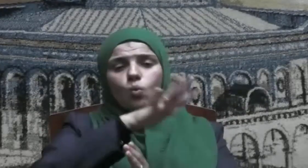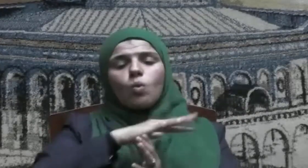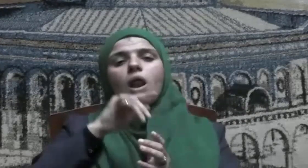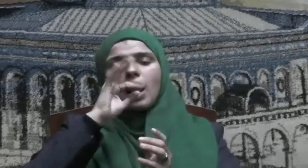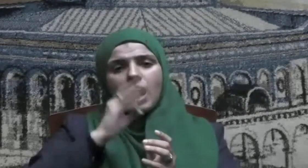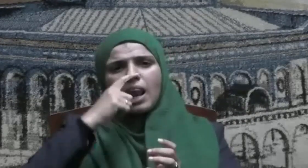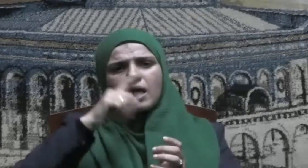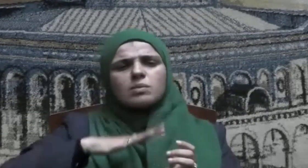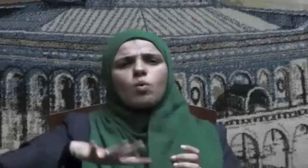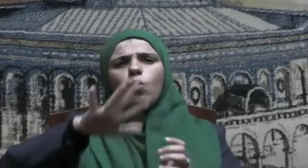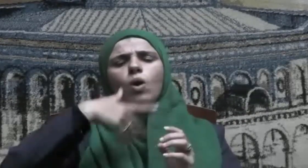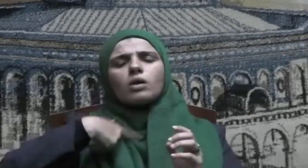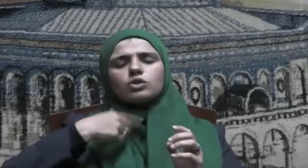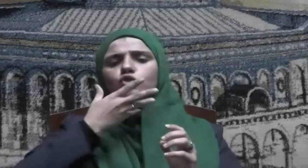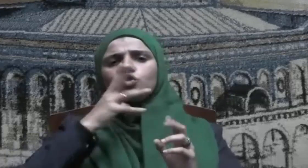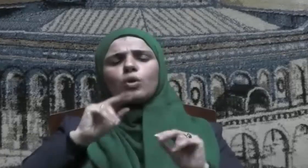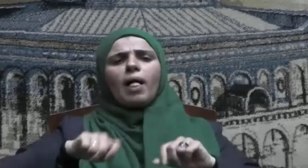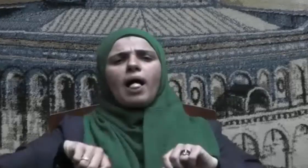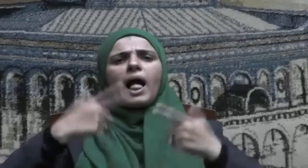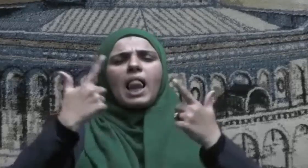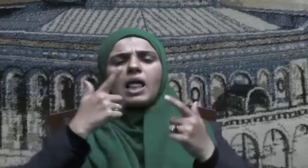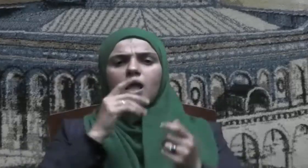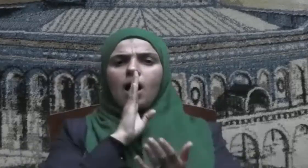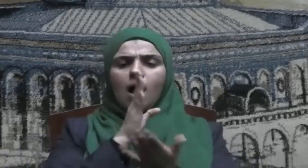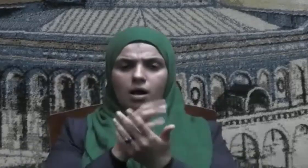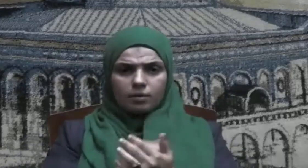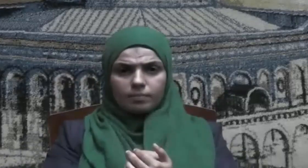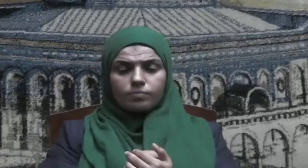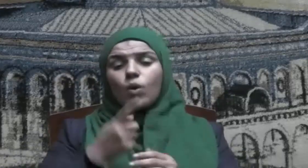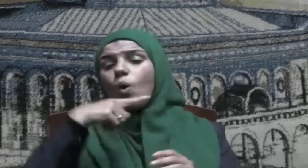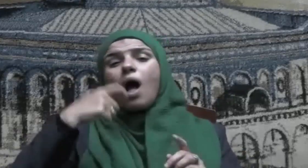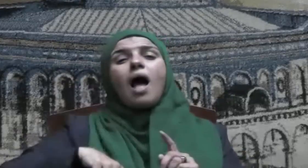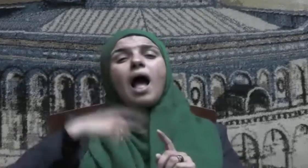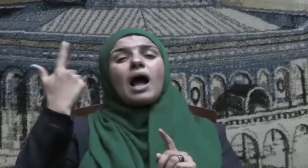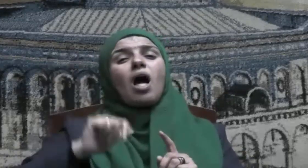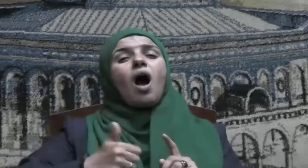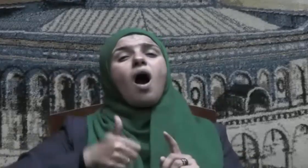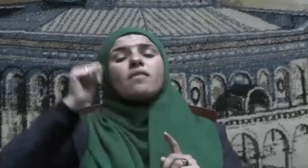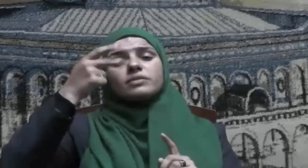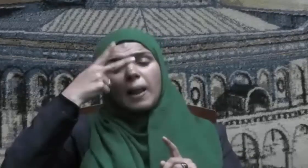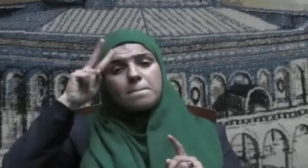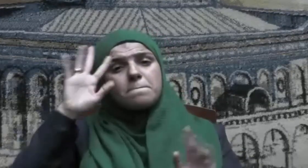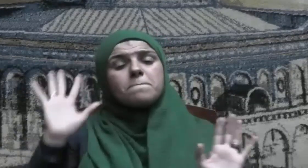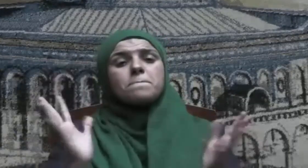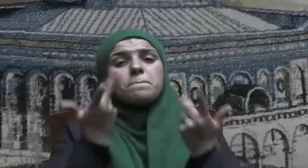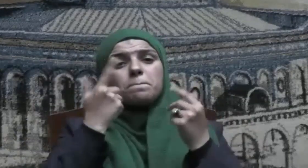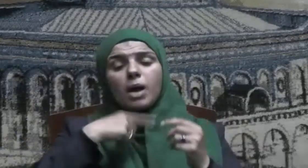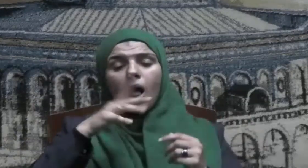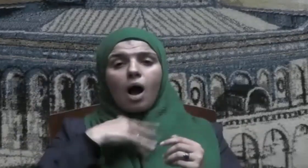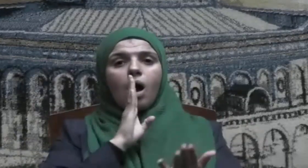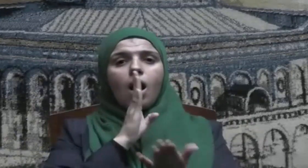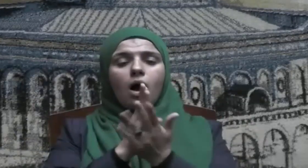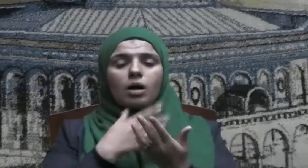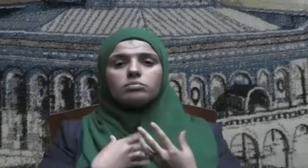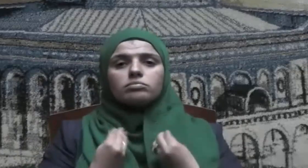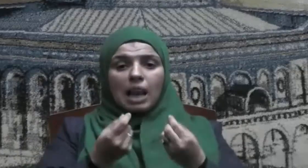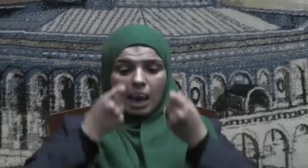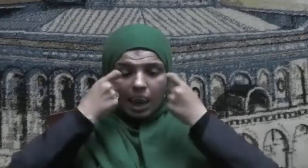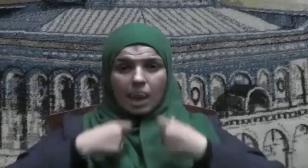غالية ونفيسة وليس أغلى ولا أنفس ولا أدل من التضحية بالنفس وقوة